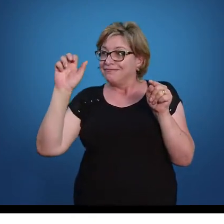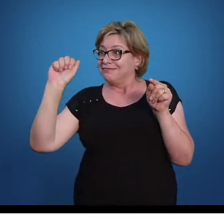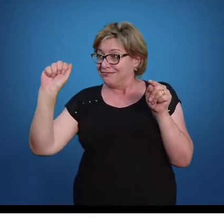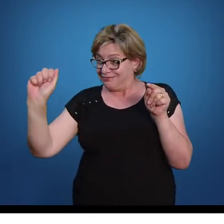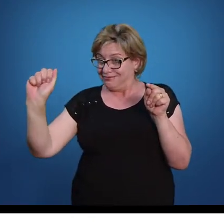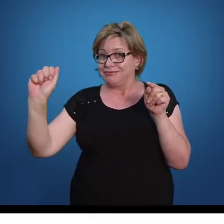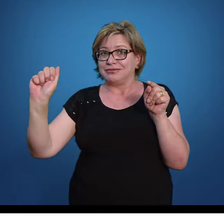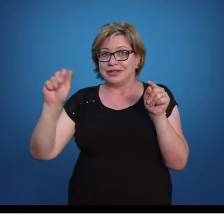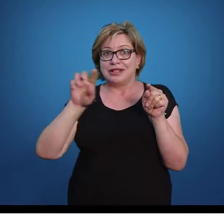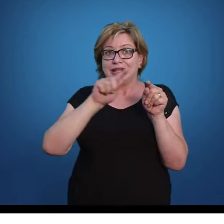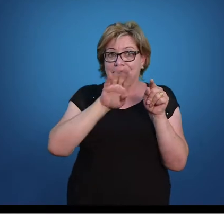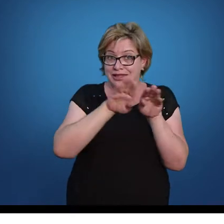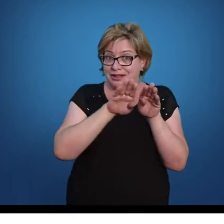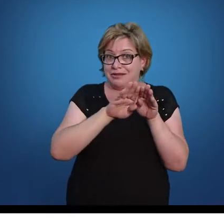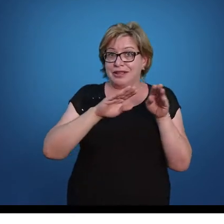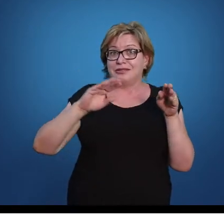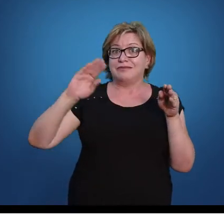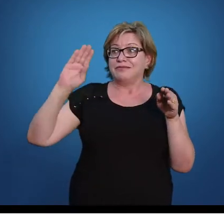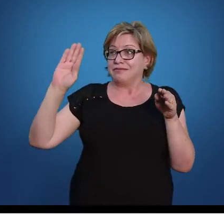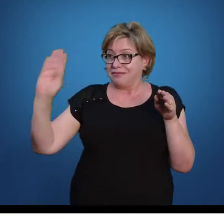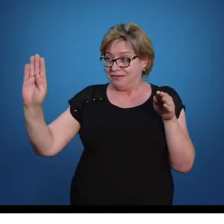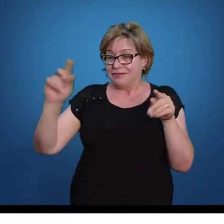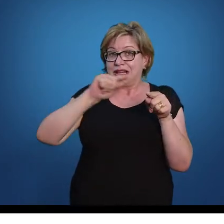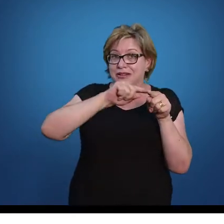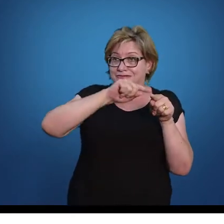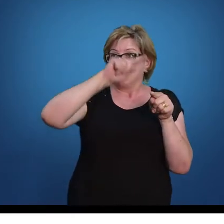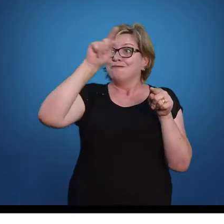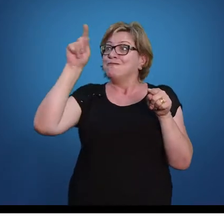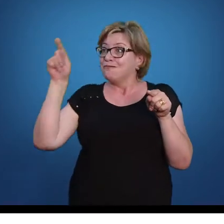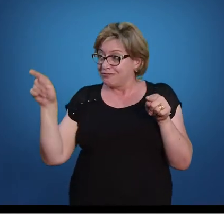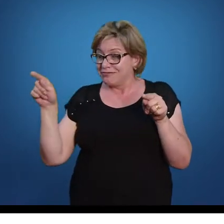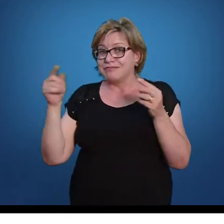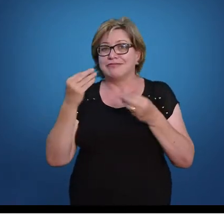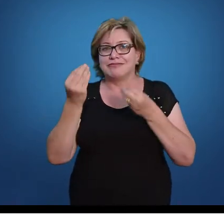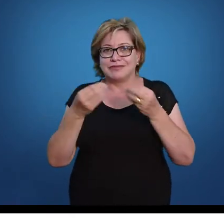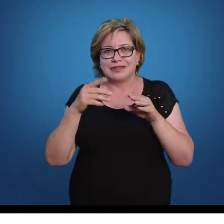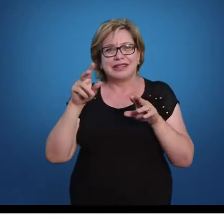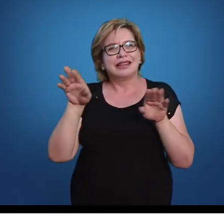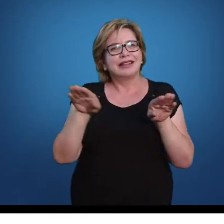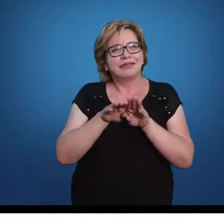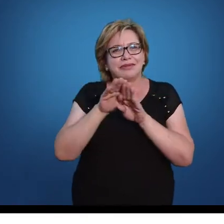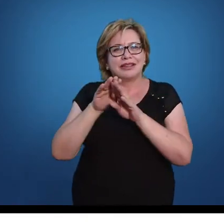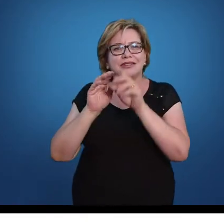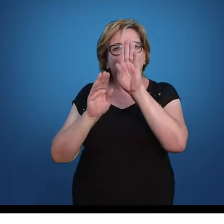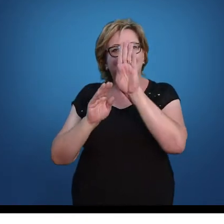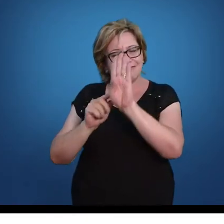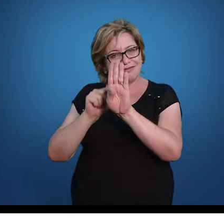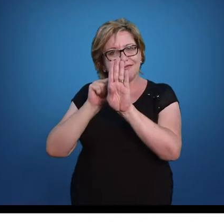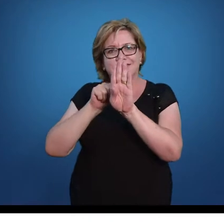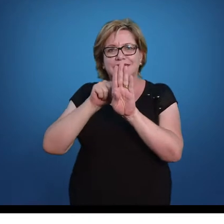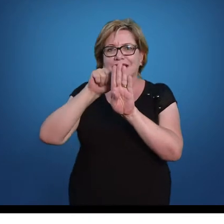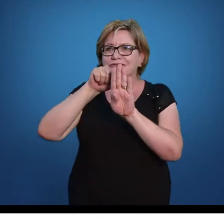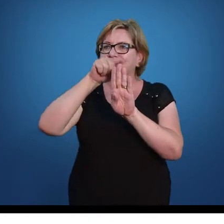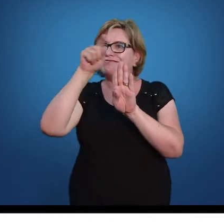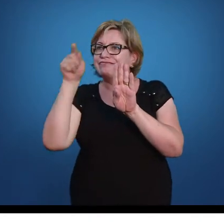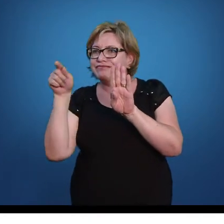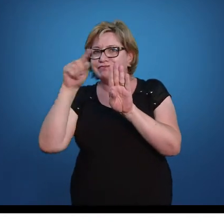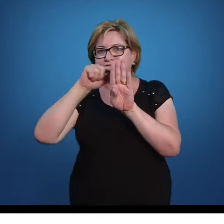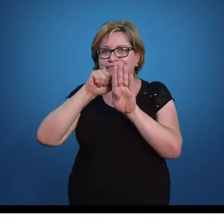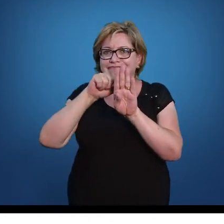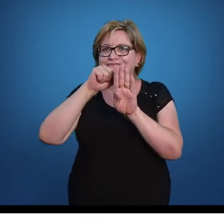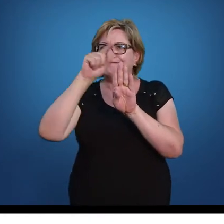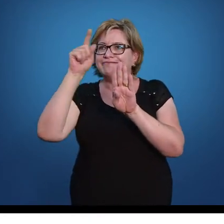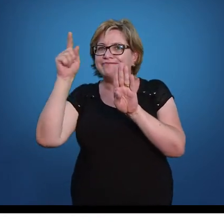parênteses quanto o b também. E a mesma coisa vai ocorrer quando eu multiplicar